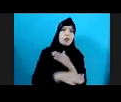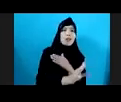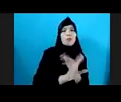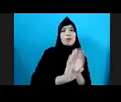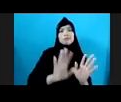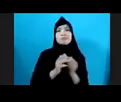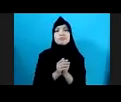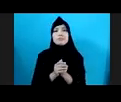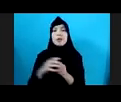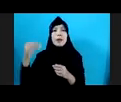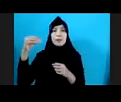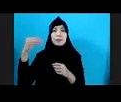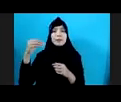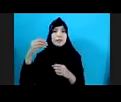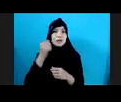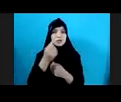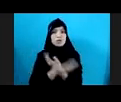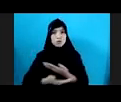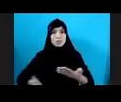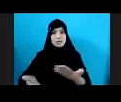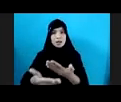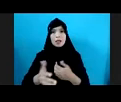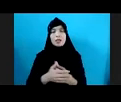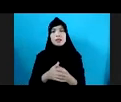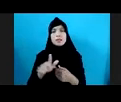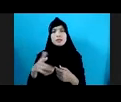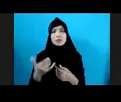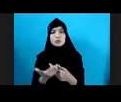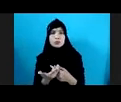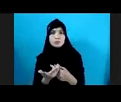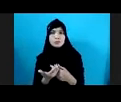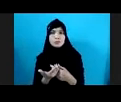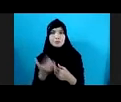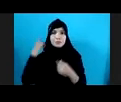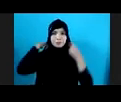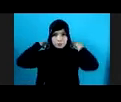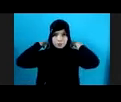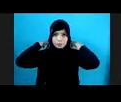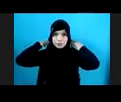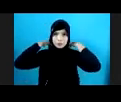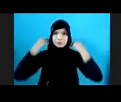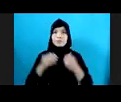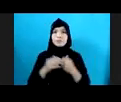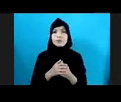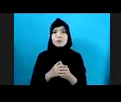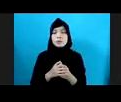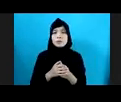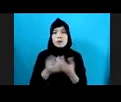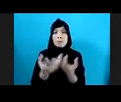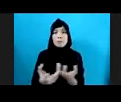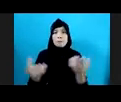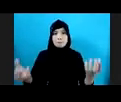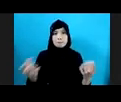Kemensus Secara Garis Besar Saya Bisa Sampaikan Di Kami Di Direktorat Karena Kami Sudah Membagi Antara Peran Direktorat Dan Balai